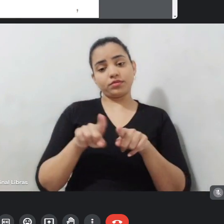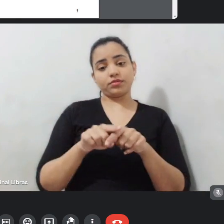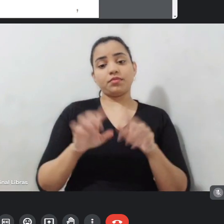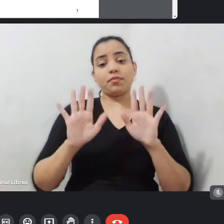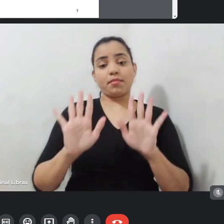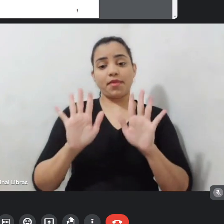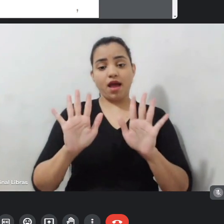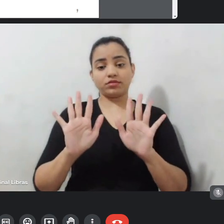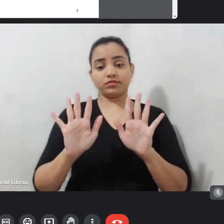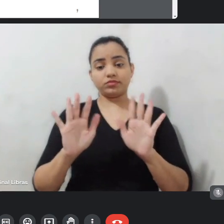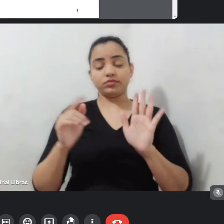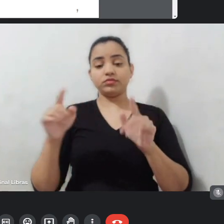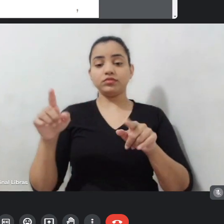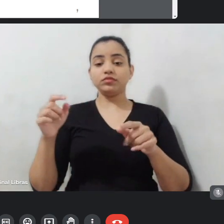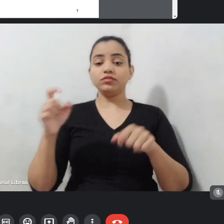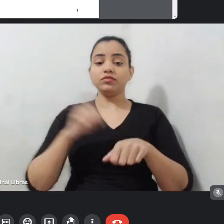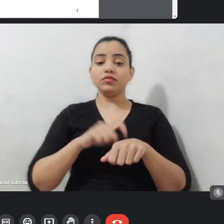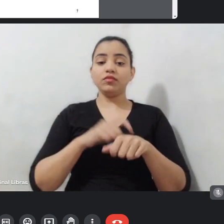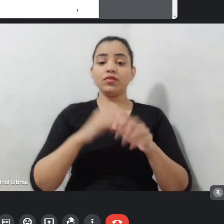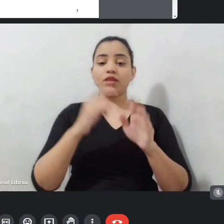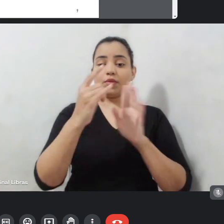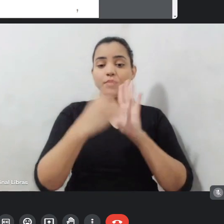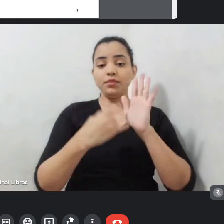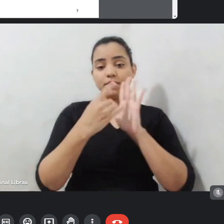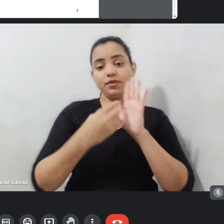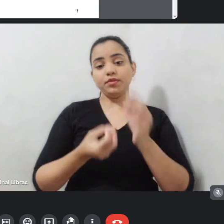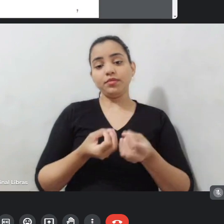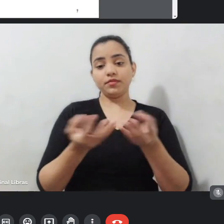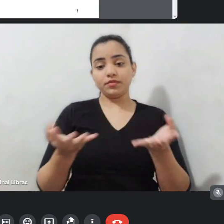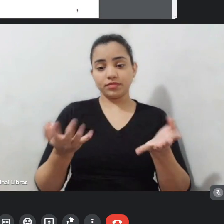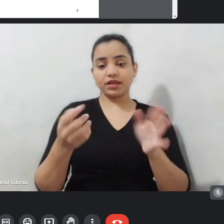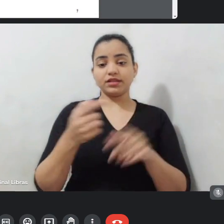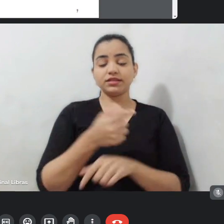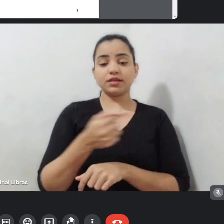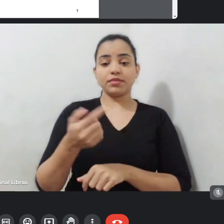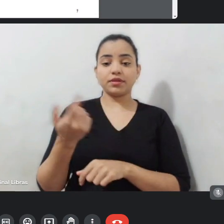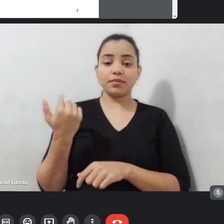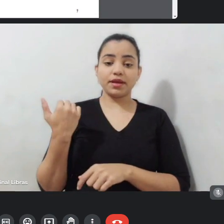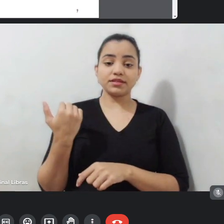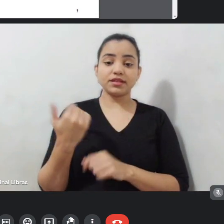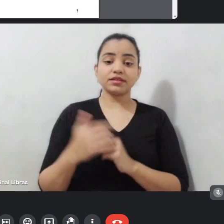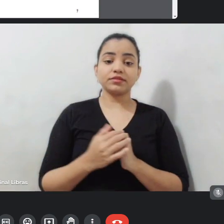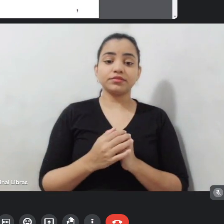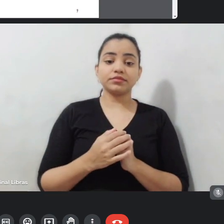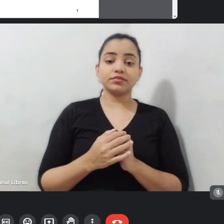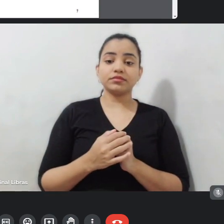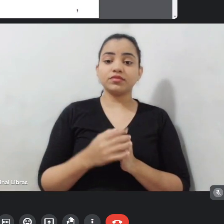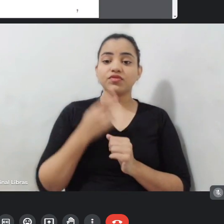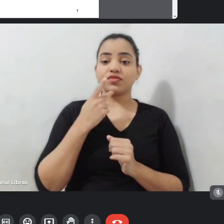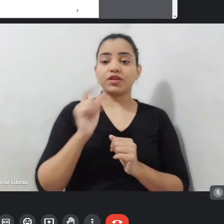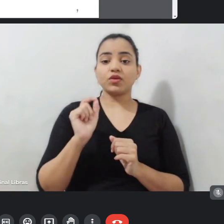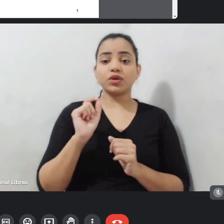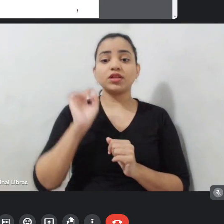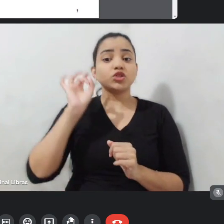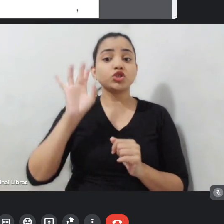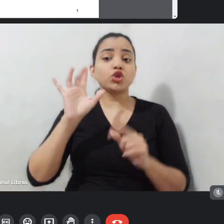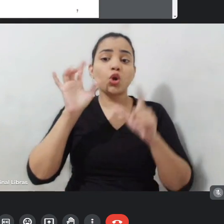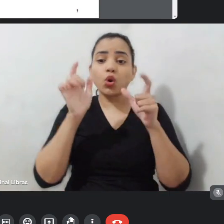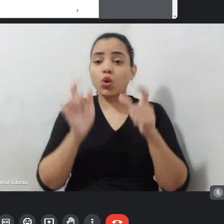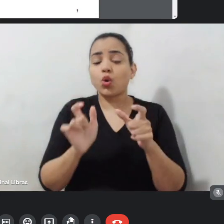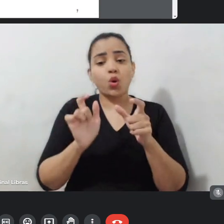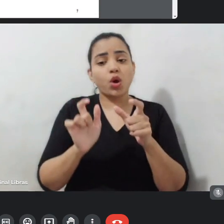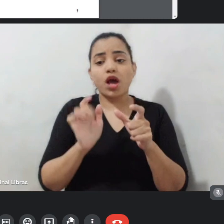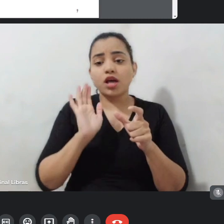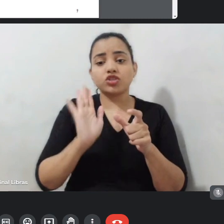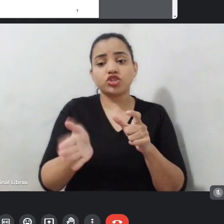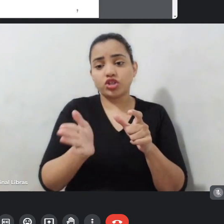na semana passada, a cartilha da Secretaria de Valdezio Cultural, foi colocado o quê? Apenas lugares que já funcionaram com a